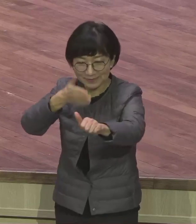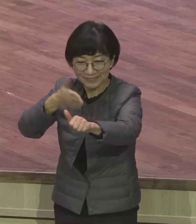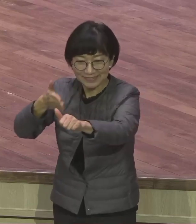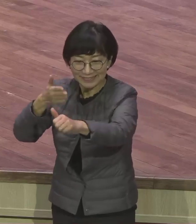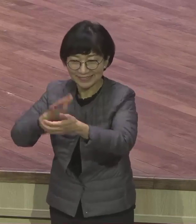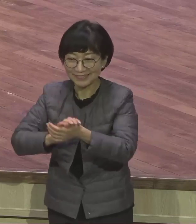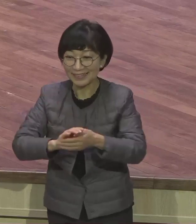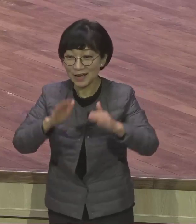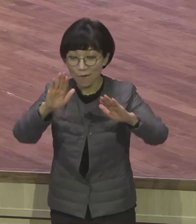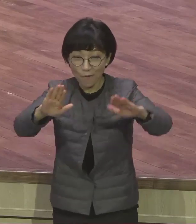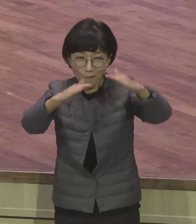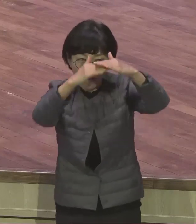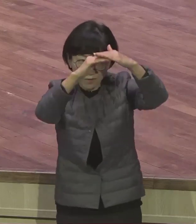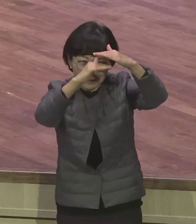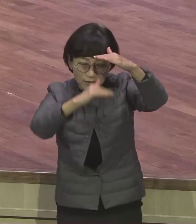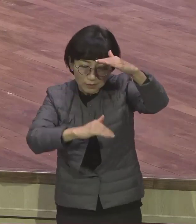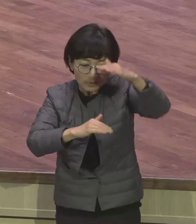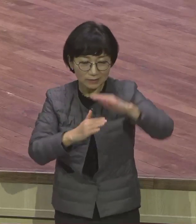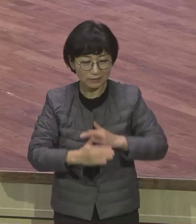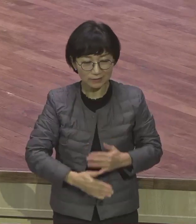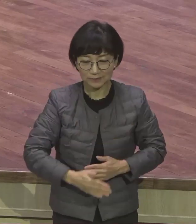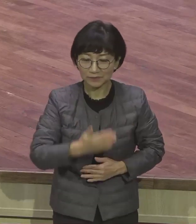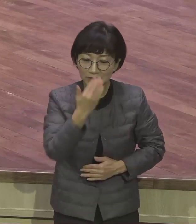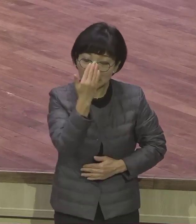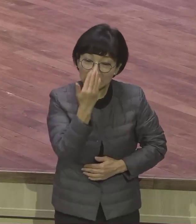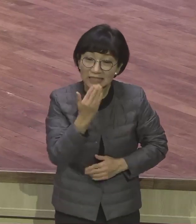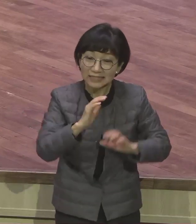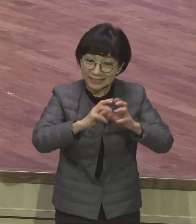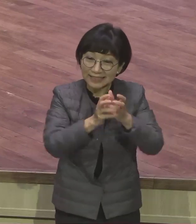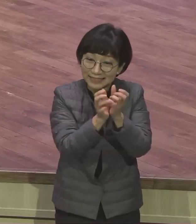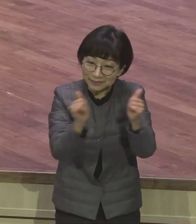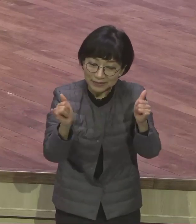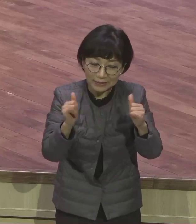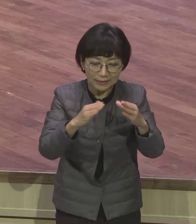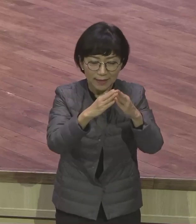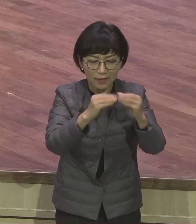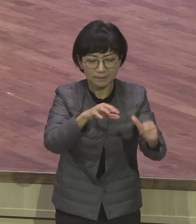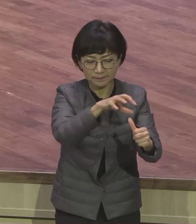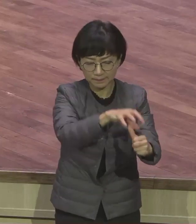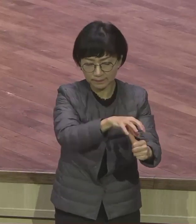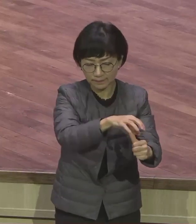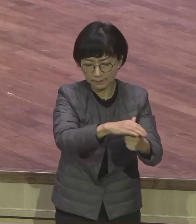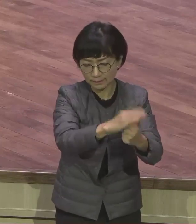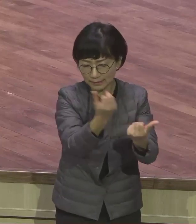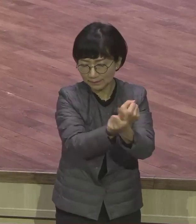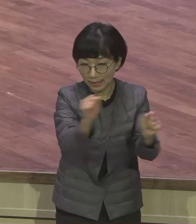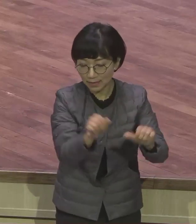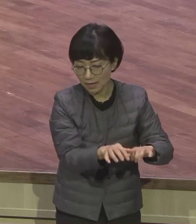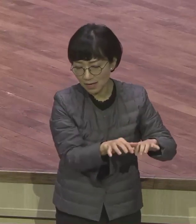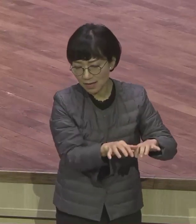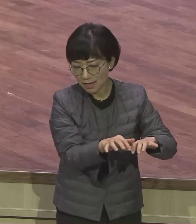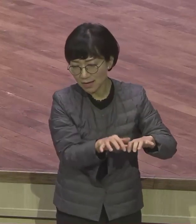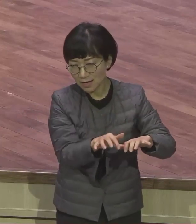이스라엘 백성들이 출애급을 하고 나서 이런 광야 훈련이